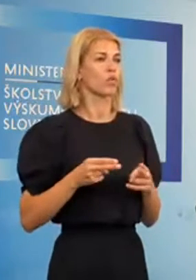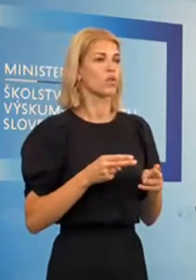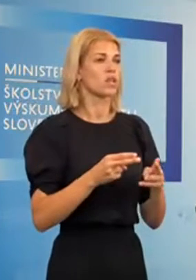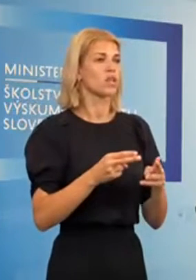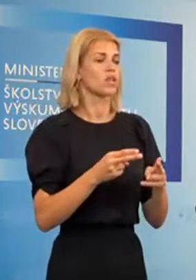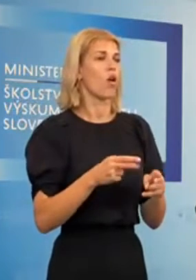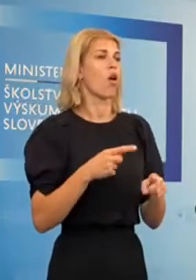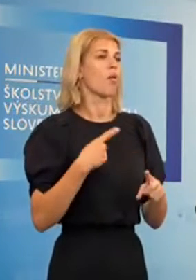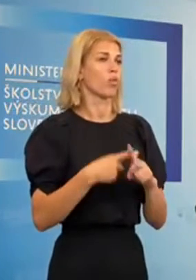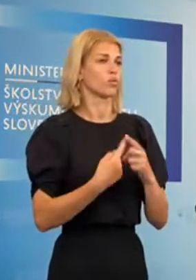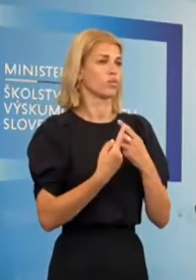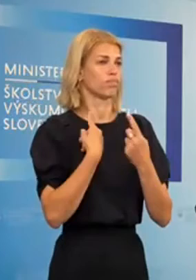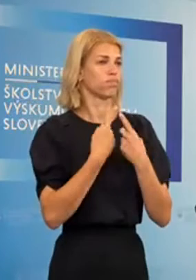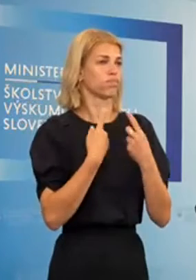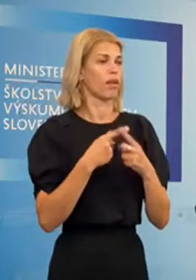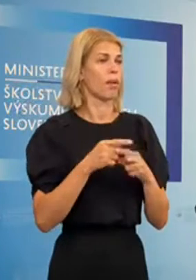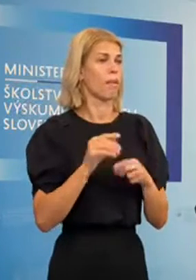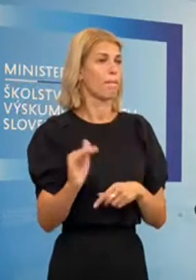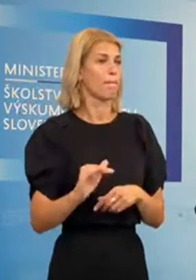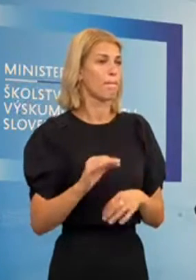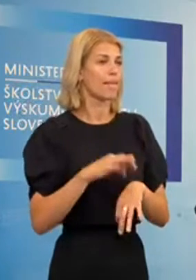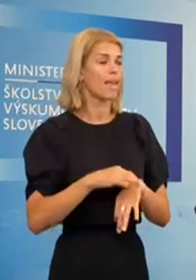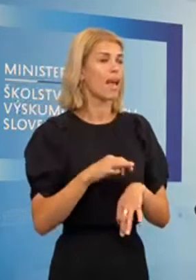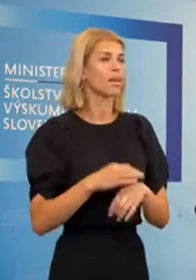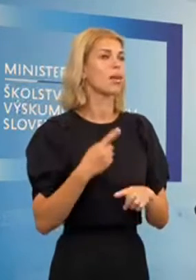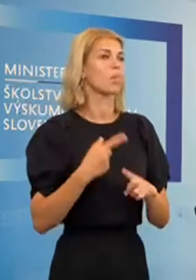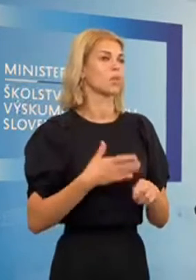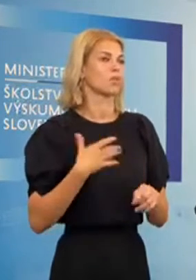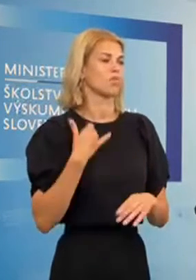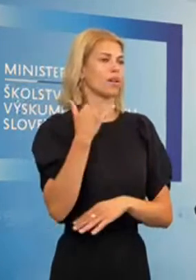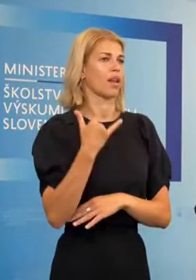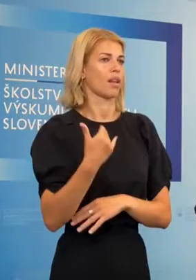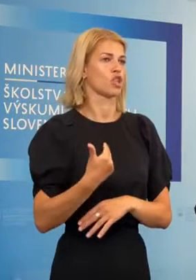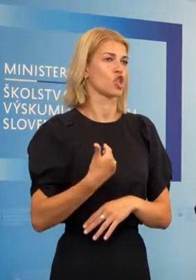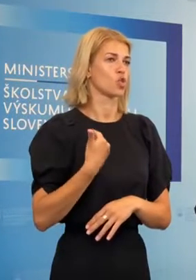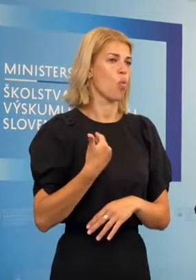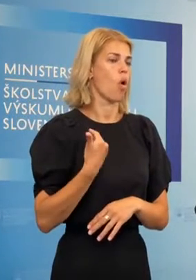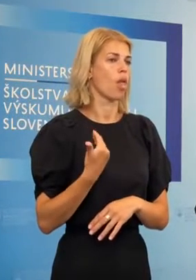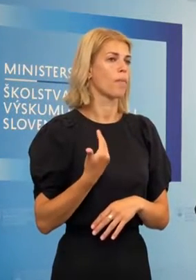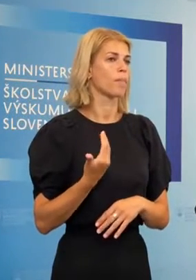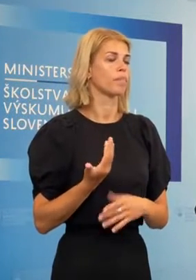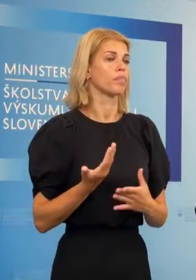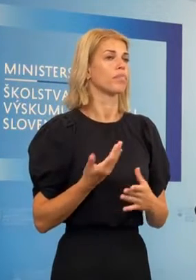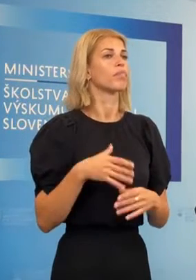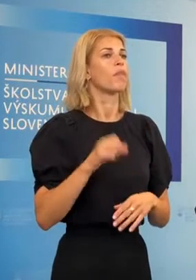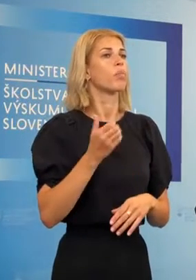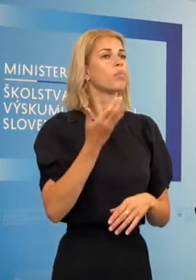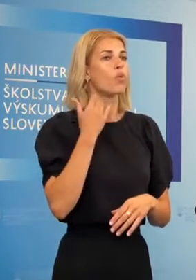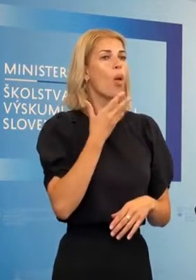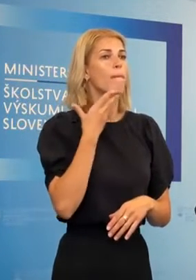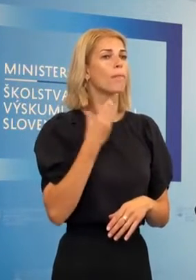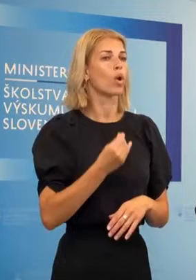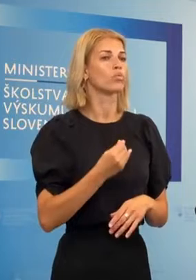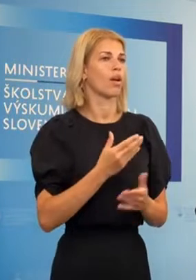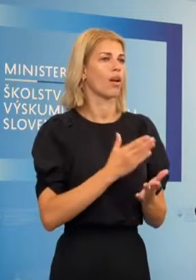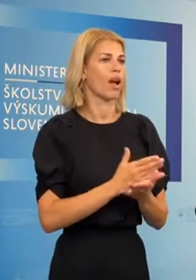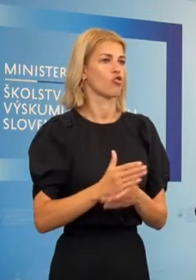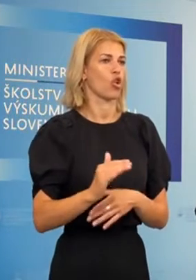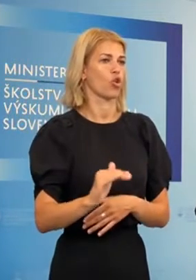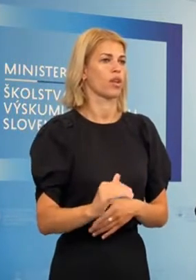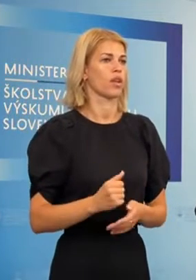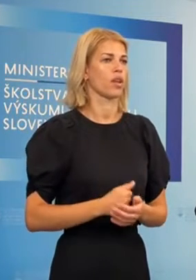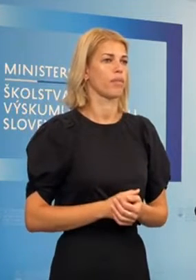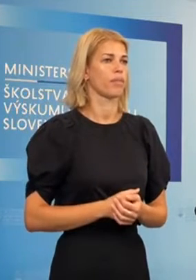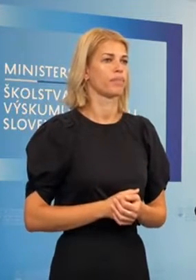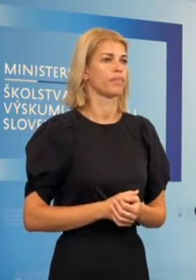aj zrokovania s pediatrami, tak aj s našimi riaditeľmi a učiteľmi škôl a predovšetkým, aby to bolo na prospech každého dieťaťa. Takže